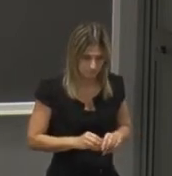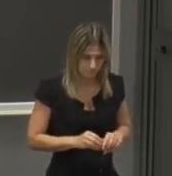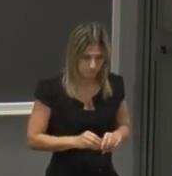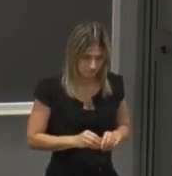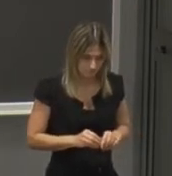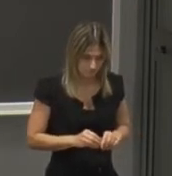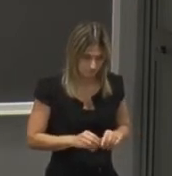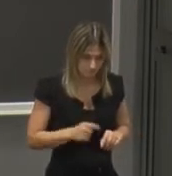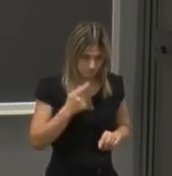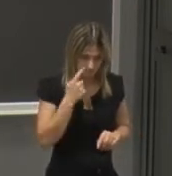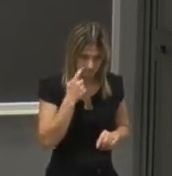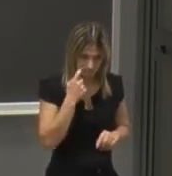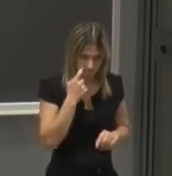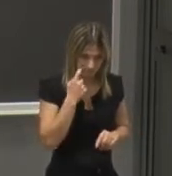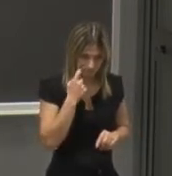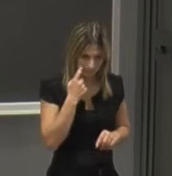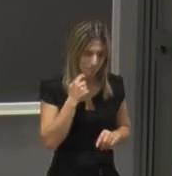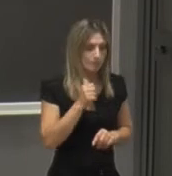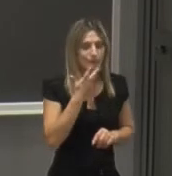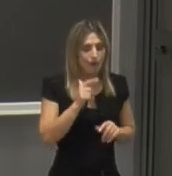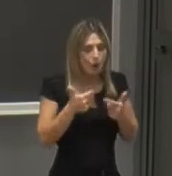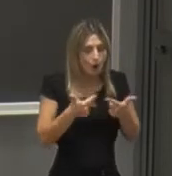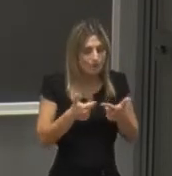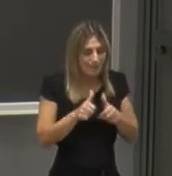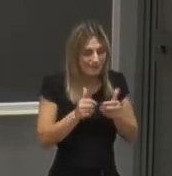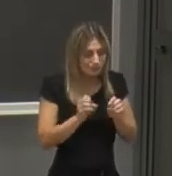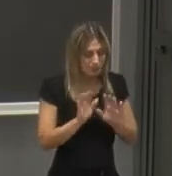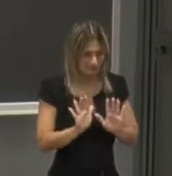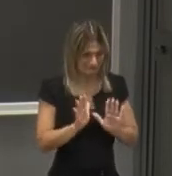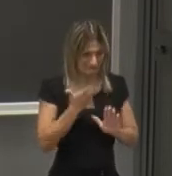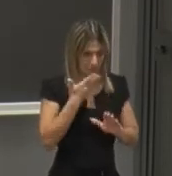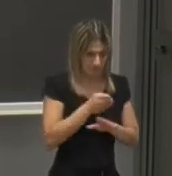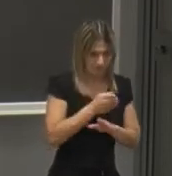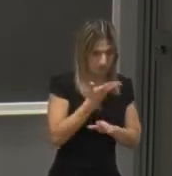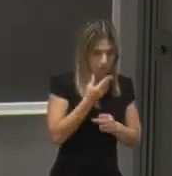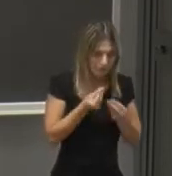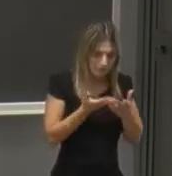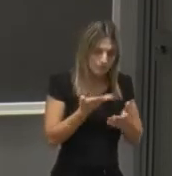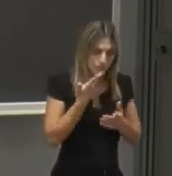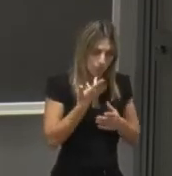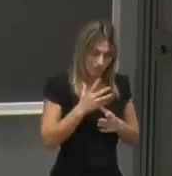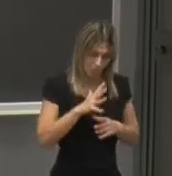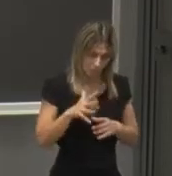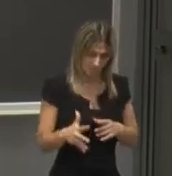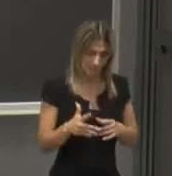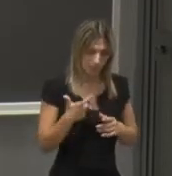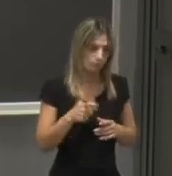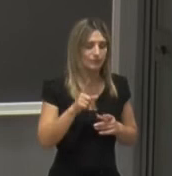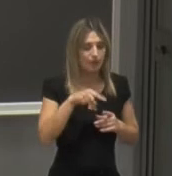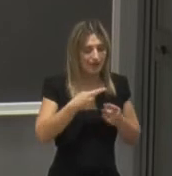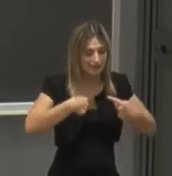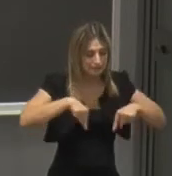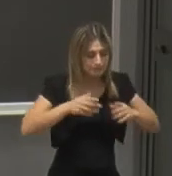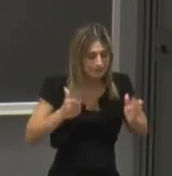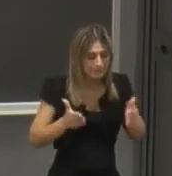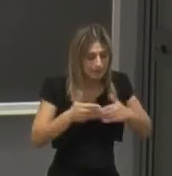prima di passare all'offerta formativa vera e propria vi voglio anche diciamo citare il fatto che anche il